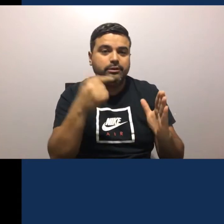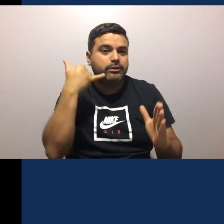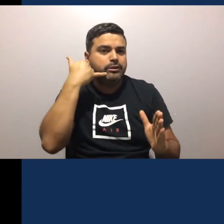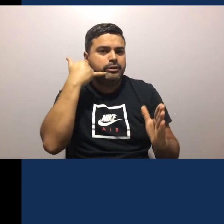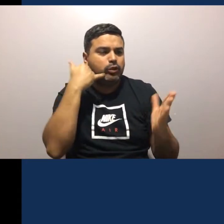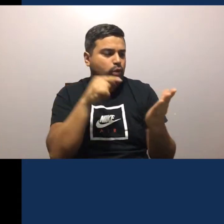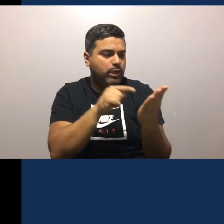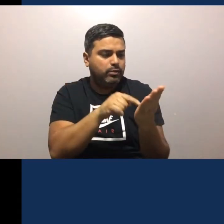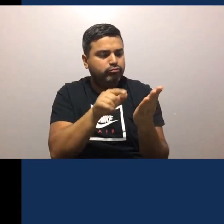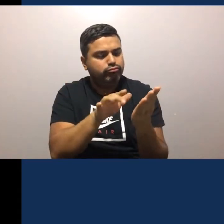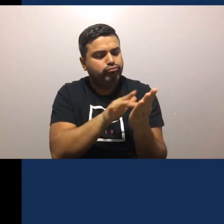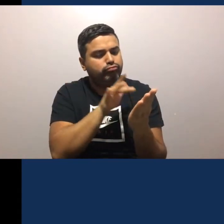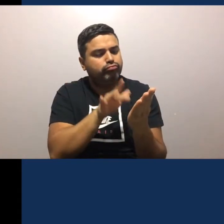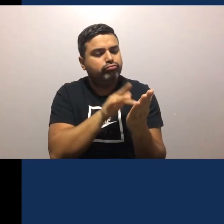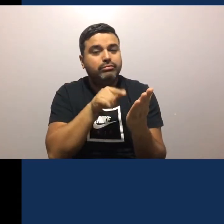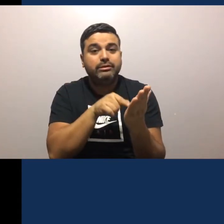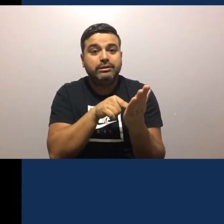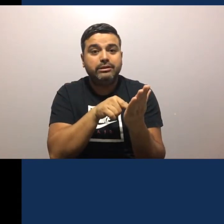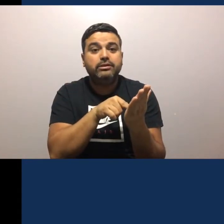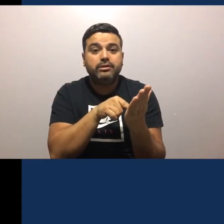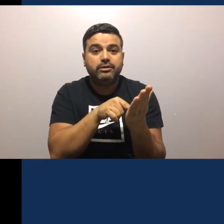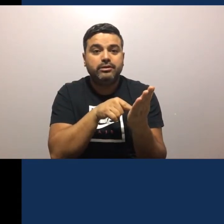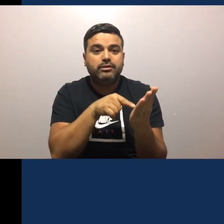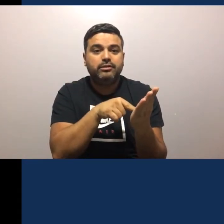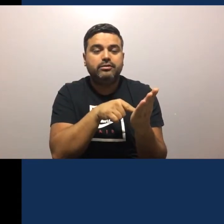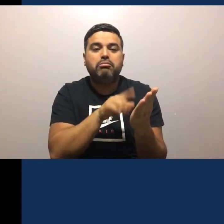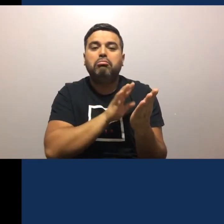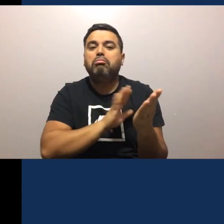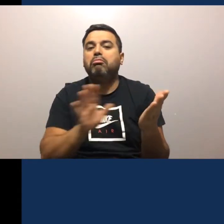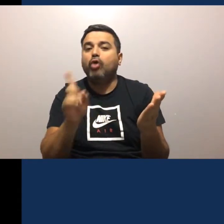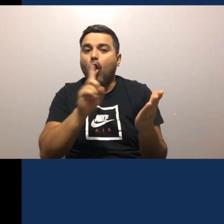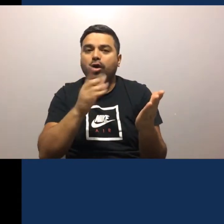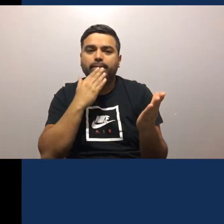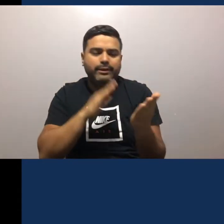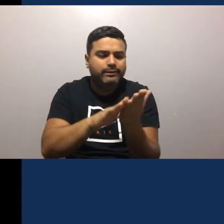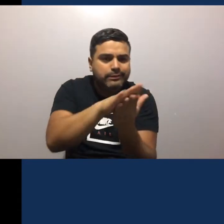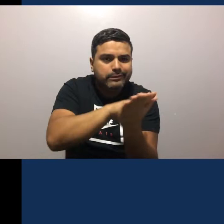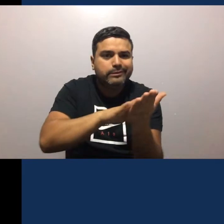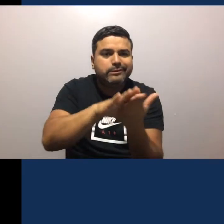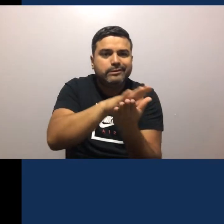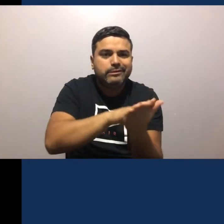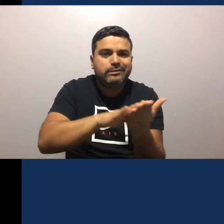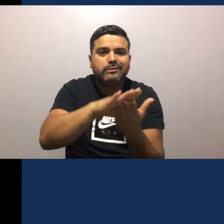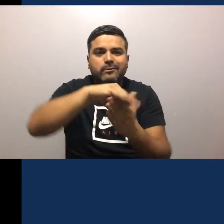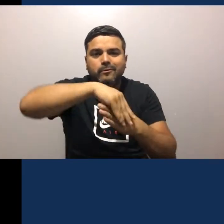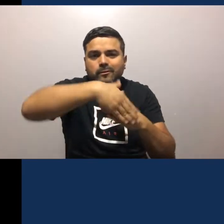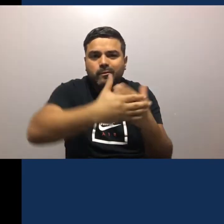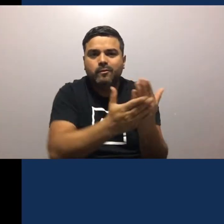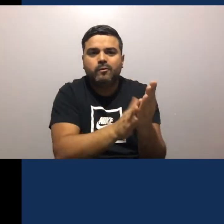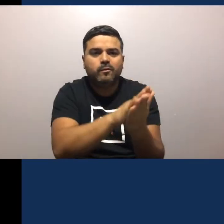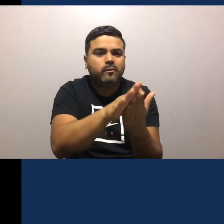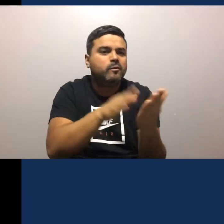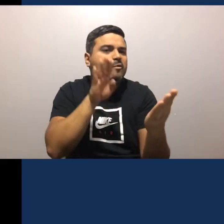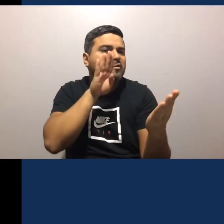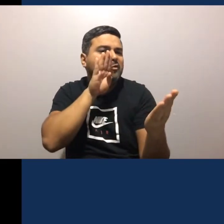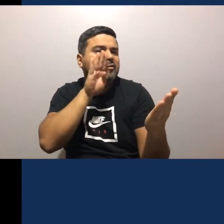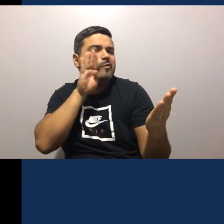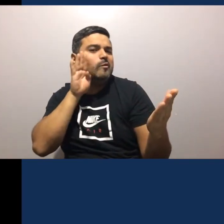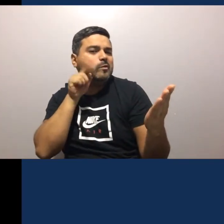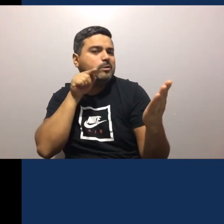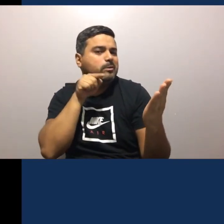También Todos ustedes Usan su celular Después de ello Es importante